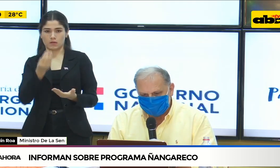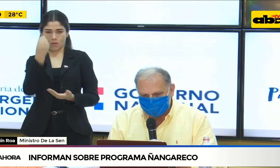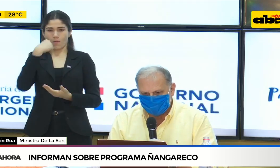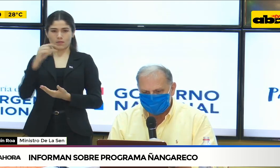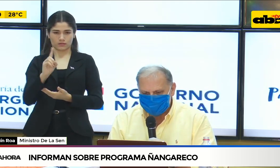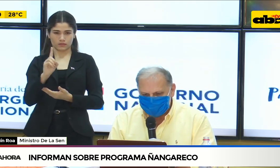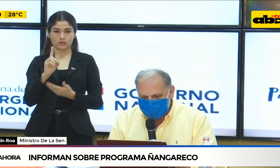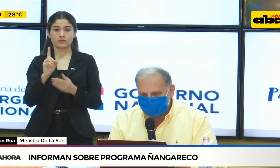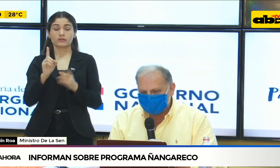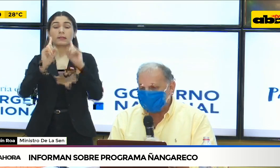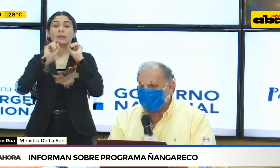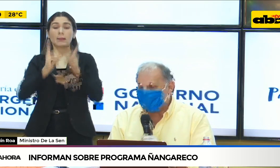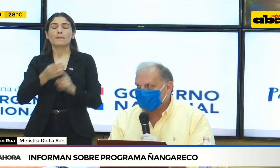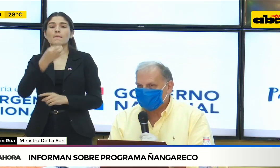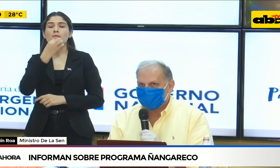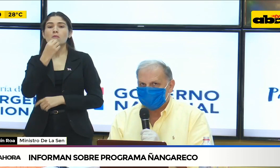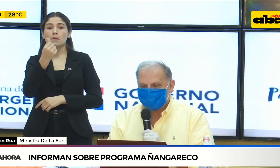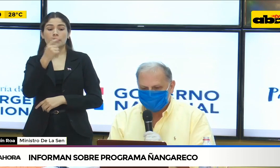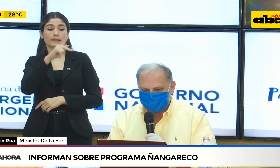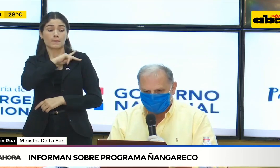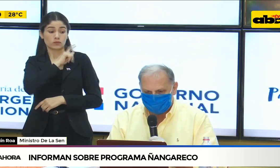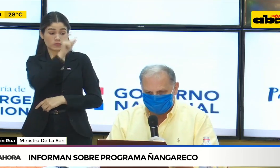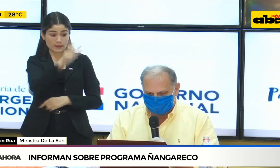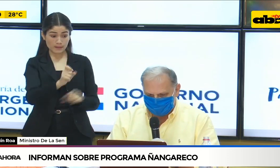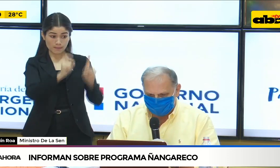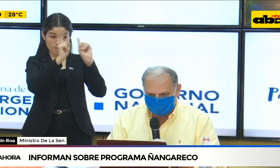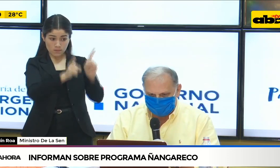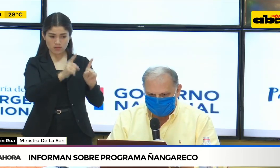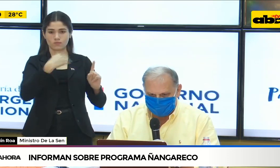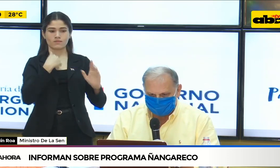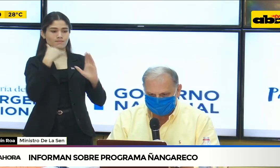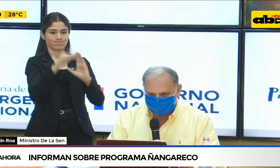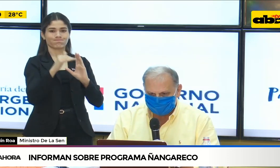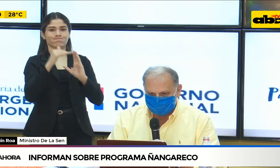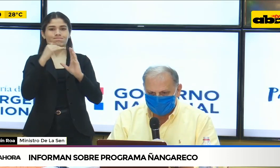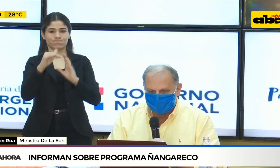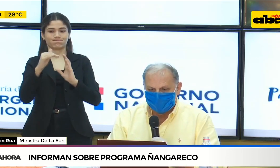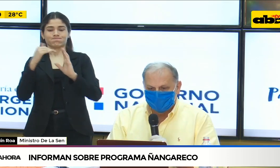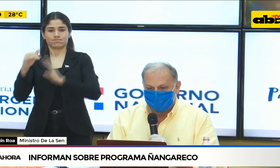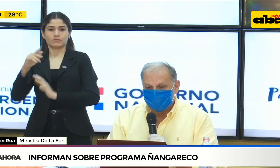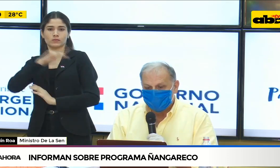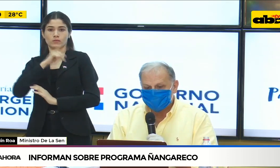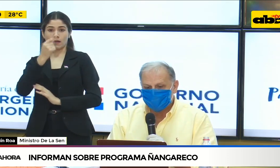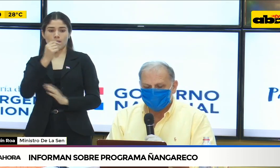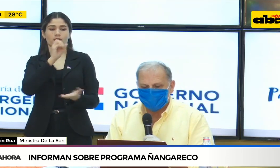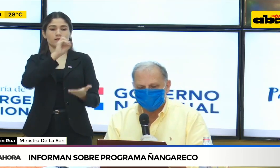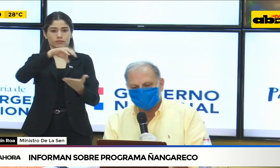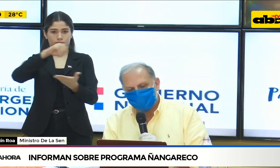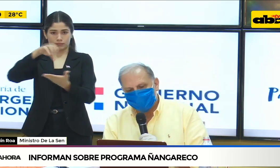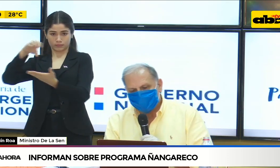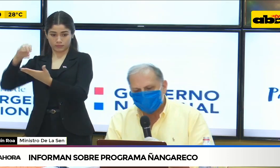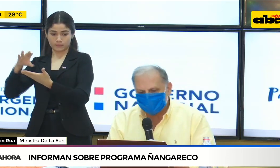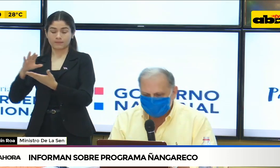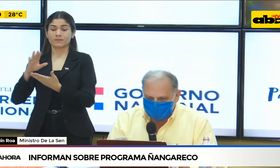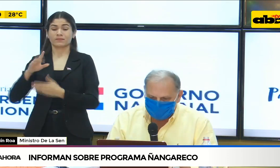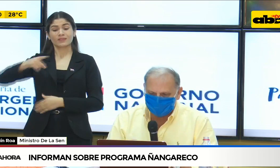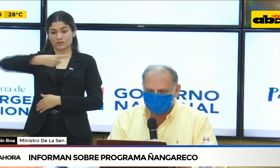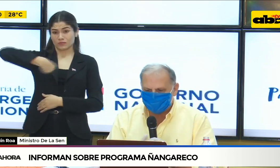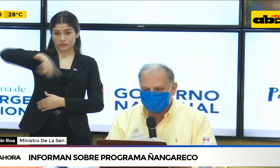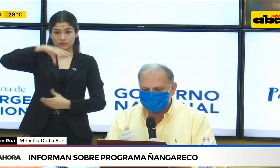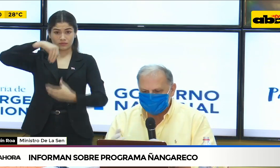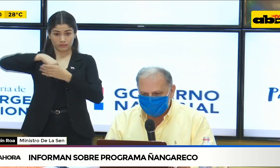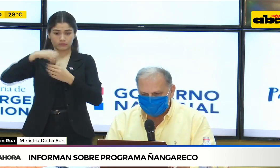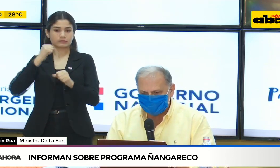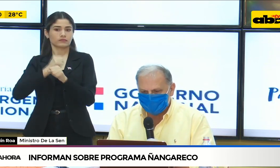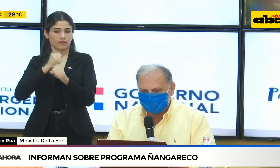transferido llegue realmente a la persona beneficiaria. Hemos hecho los arreglos técnicos